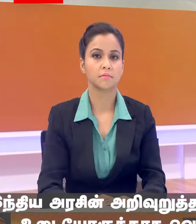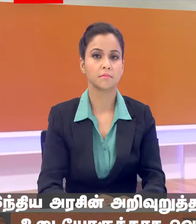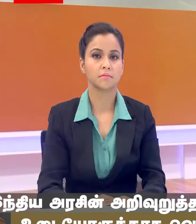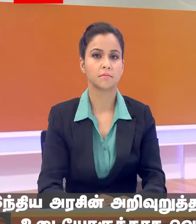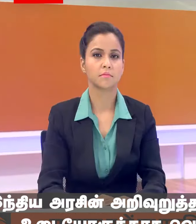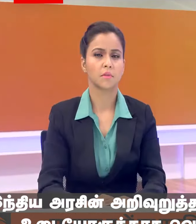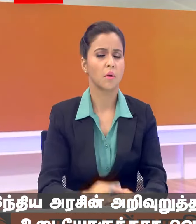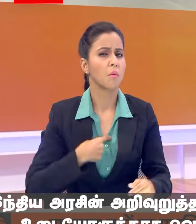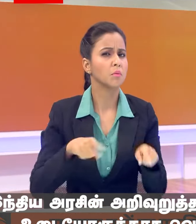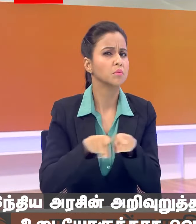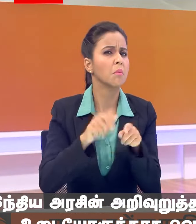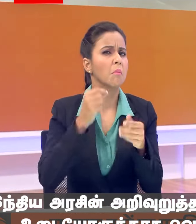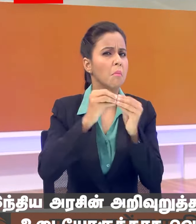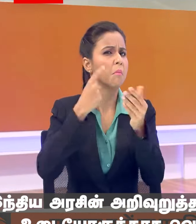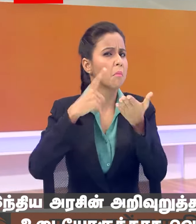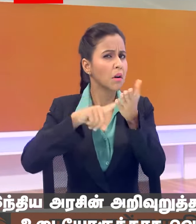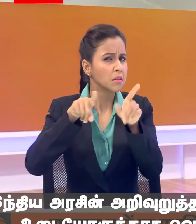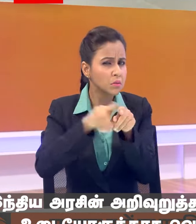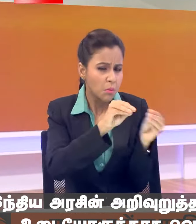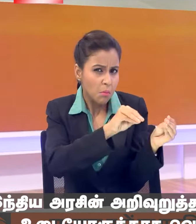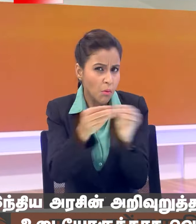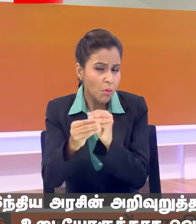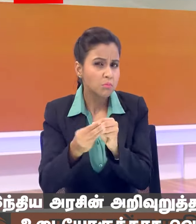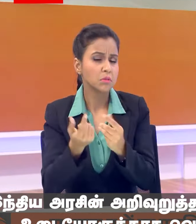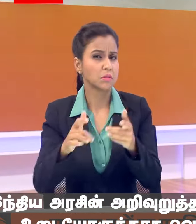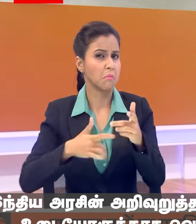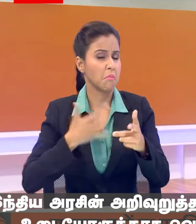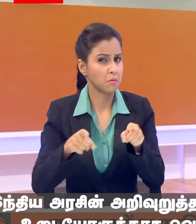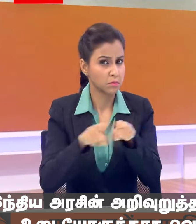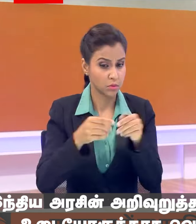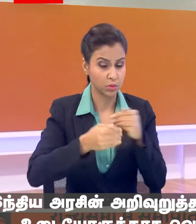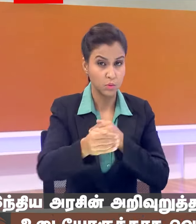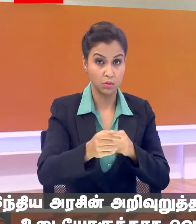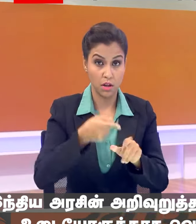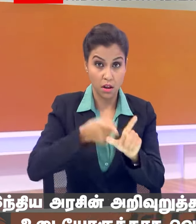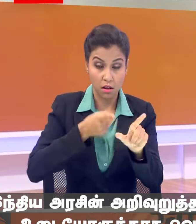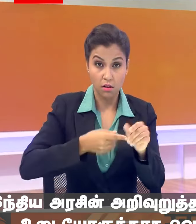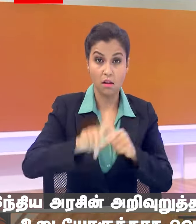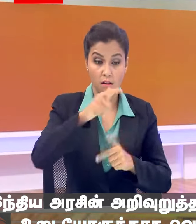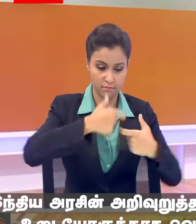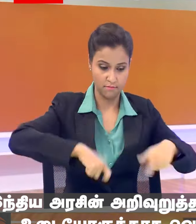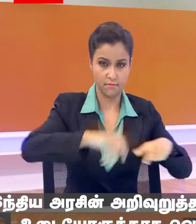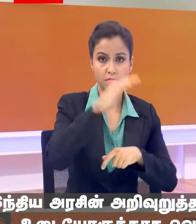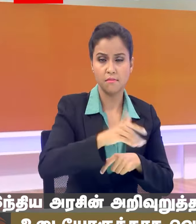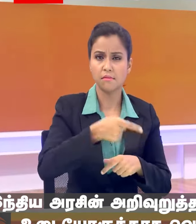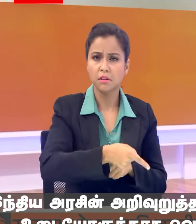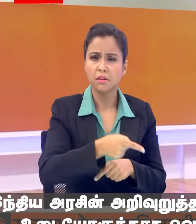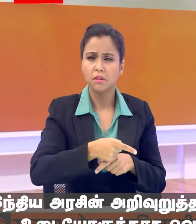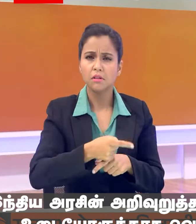निए रखने में 22 लोकसभा से